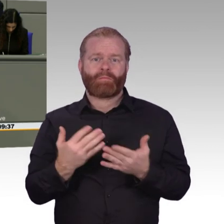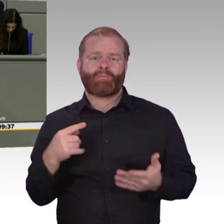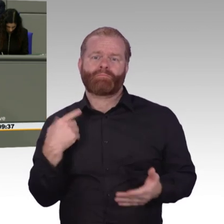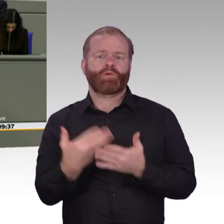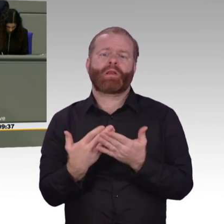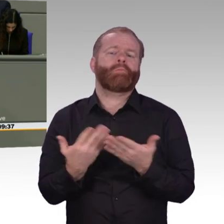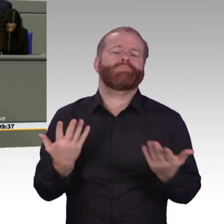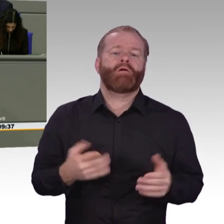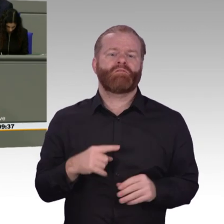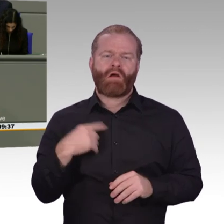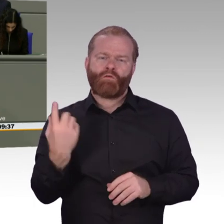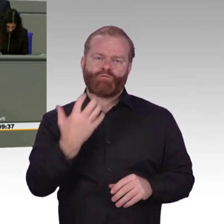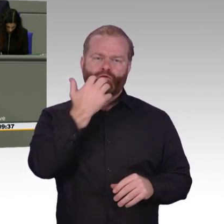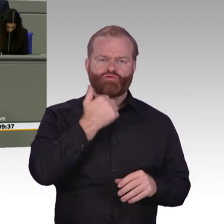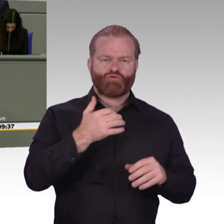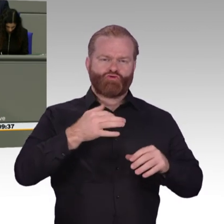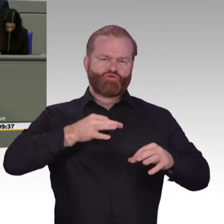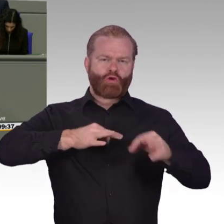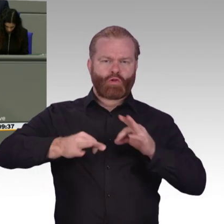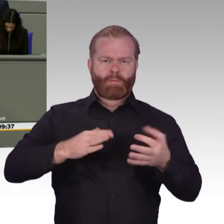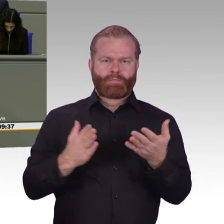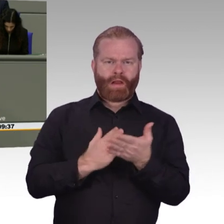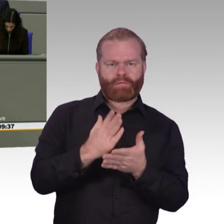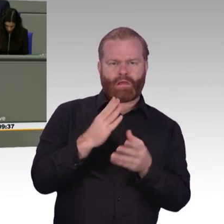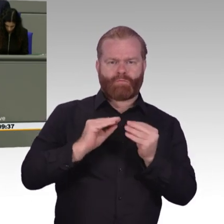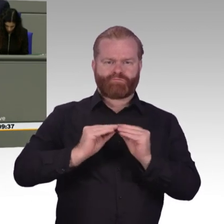unteren Feld der Bundesliga spielen, demnächst vielleicht in der zweiten Liga, wenn es so vorangeht. Dankeschön.